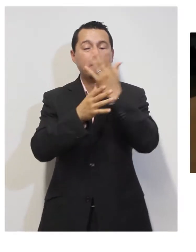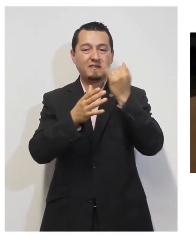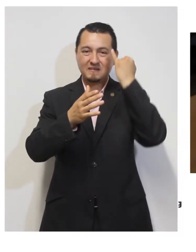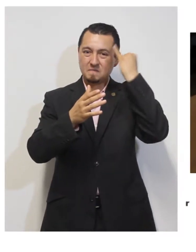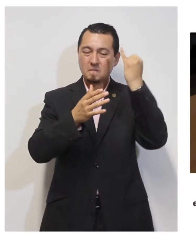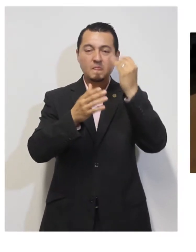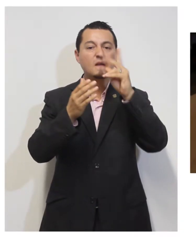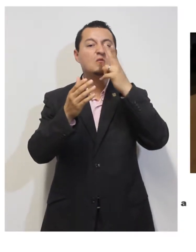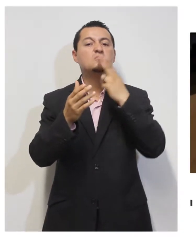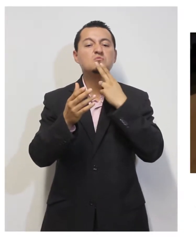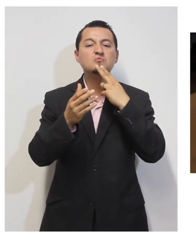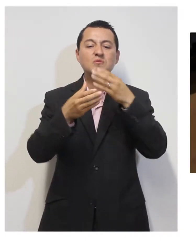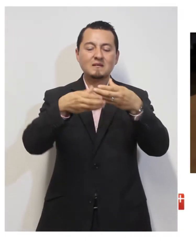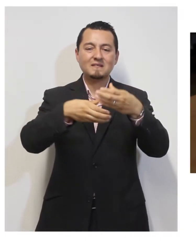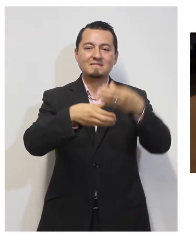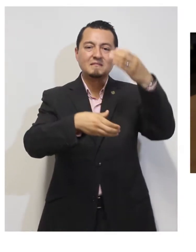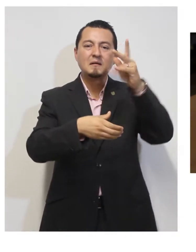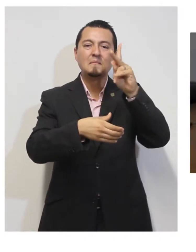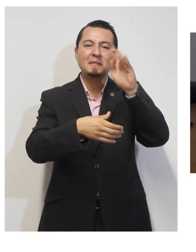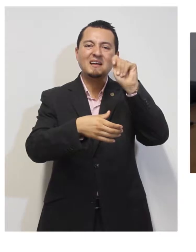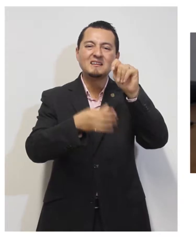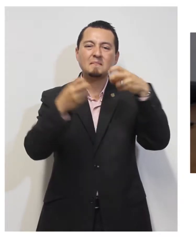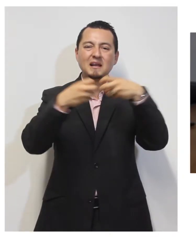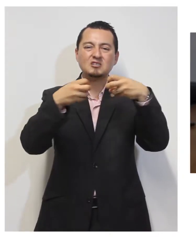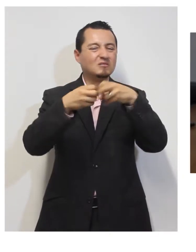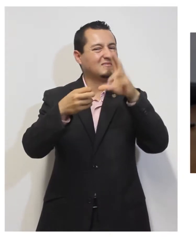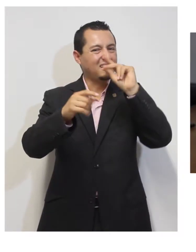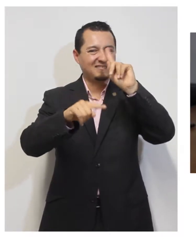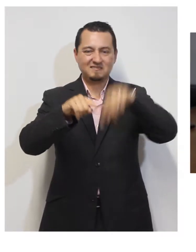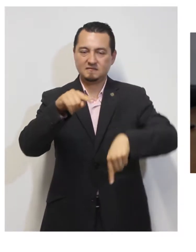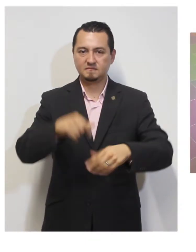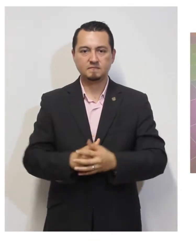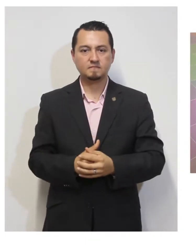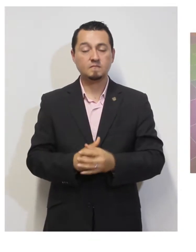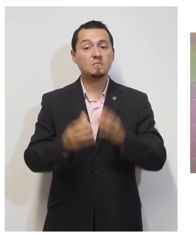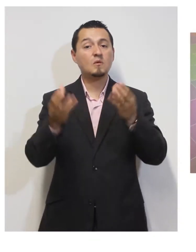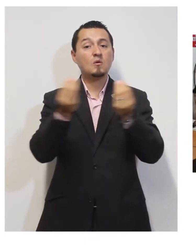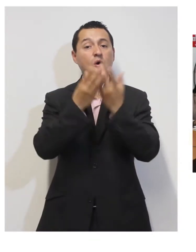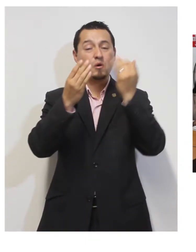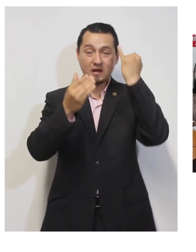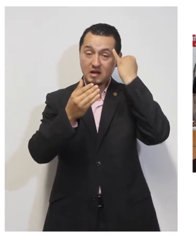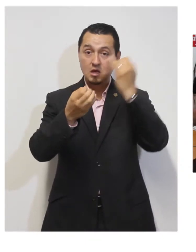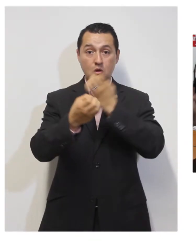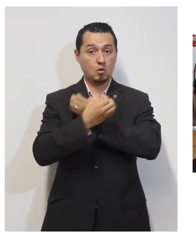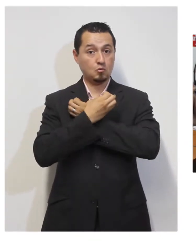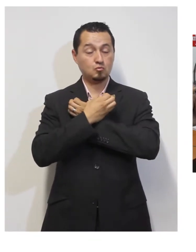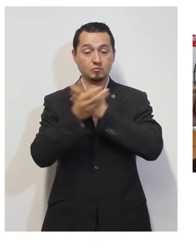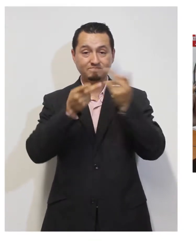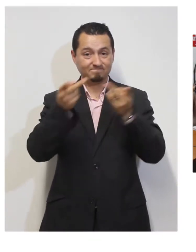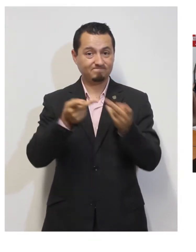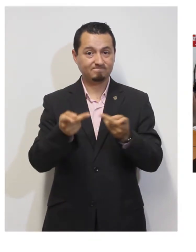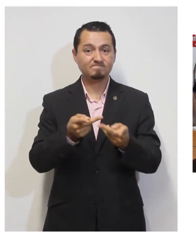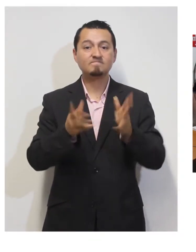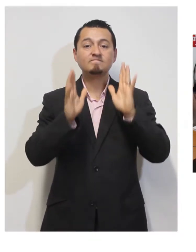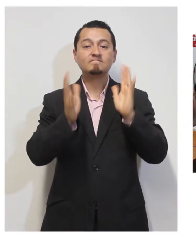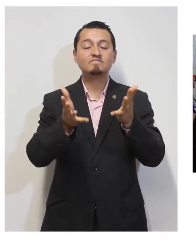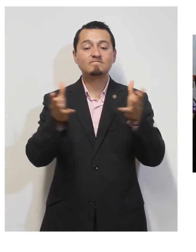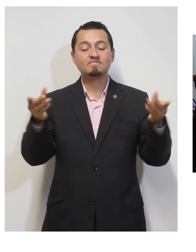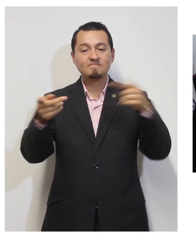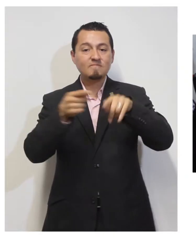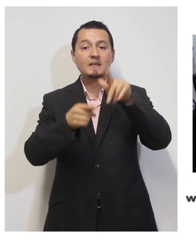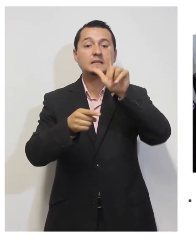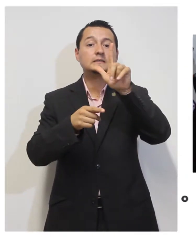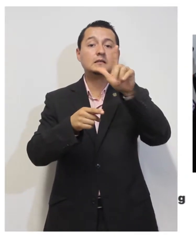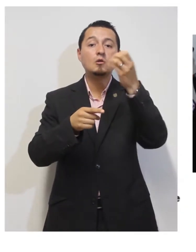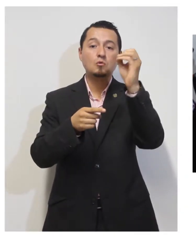medida eliminar el uso de envases PET en instalaciones del Poder Legislativo. La Comisión de Educación avaló la instalación